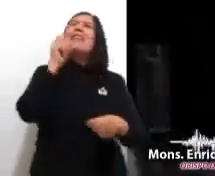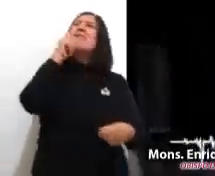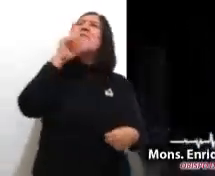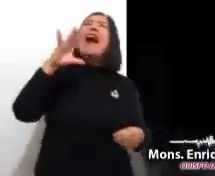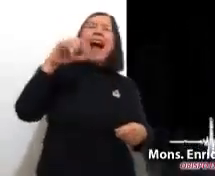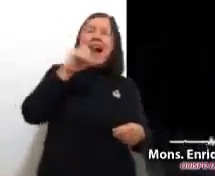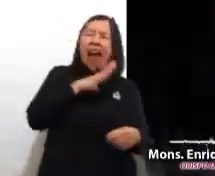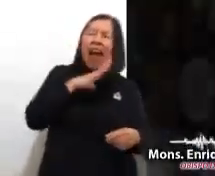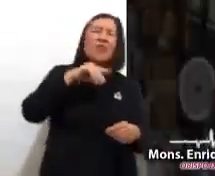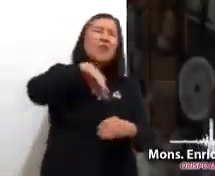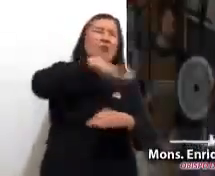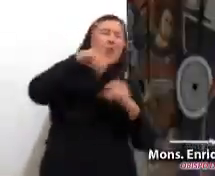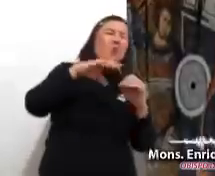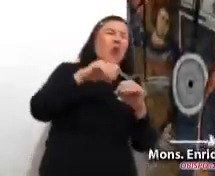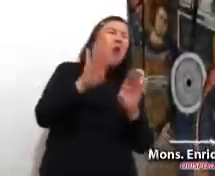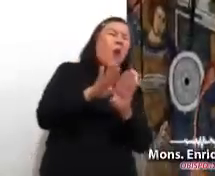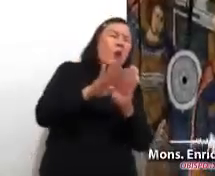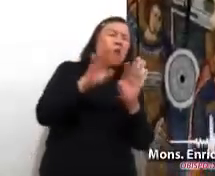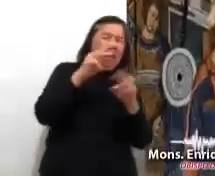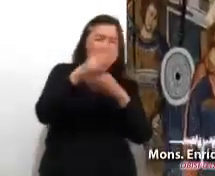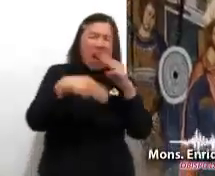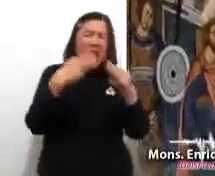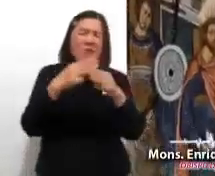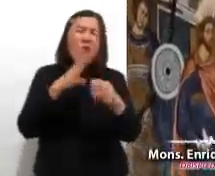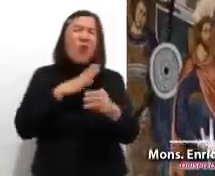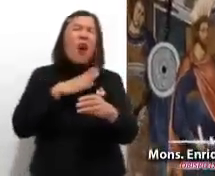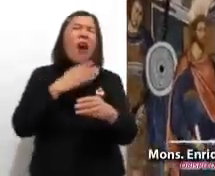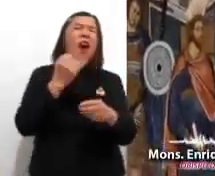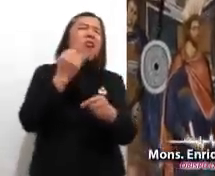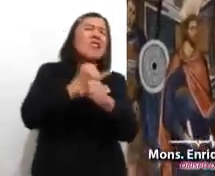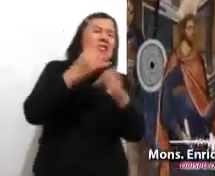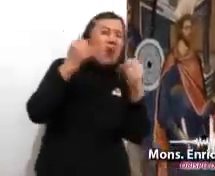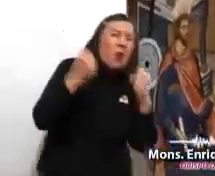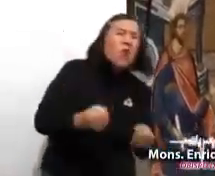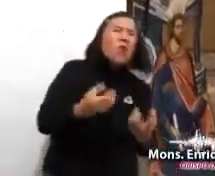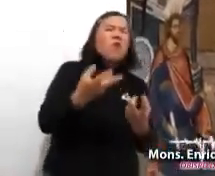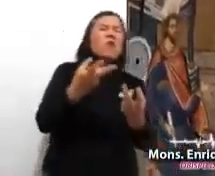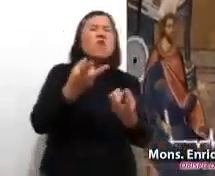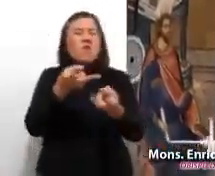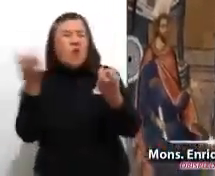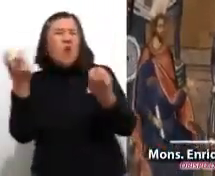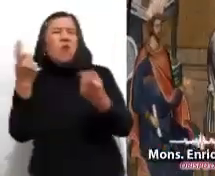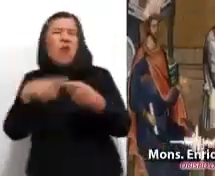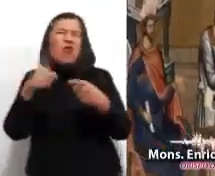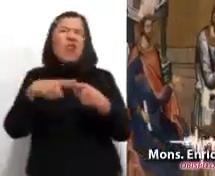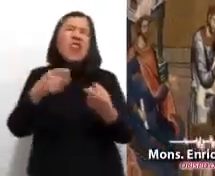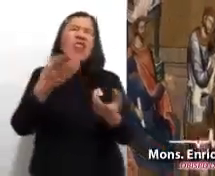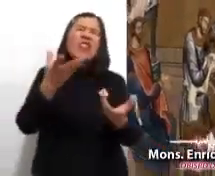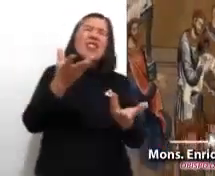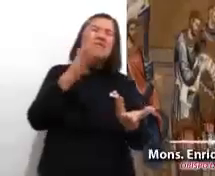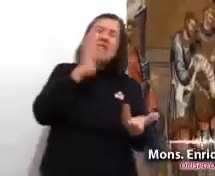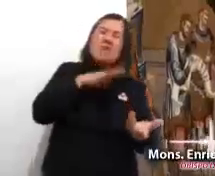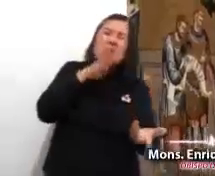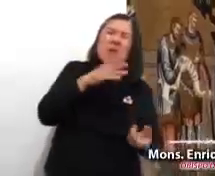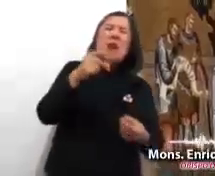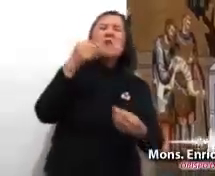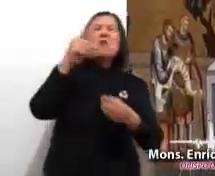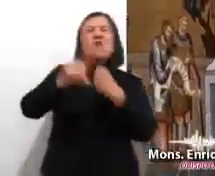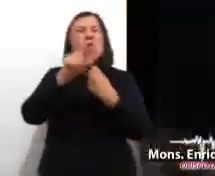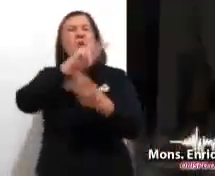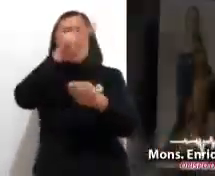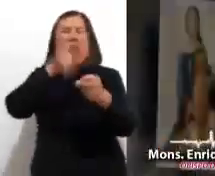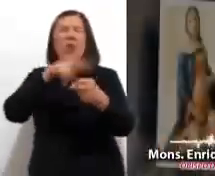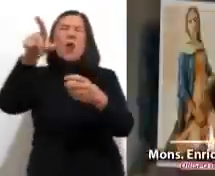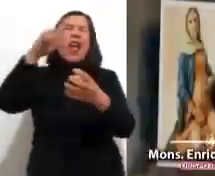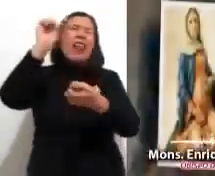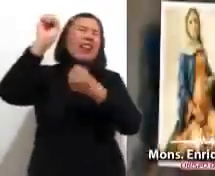en medio de un mundo devastador, en medio de inseguridades e injusticias por encima de todas las catástrofes naturales